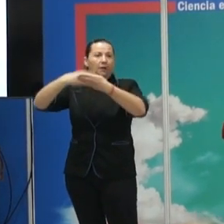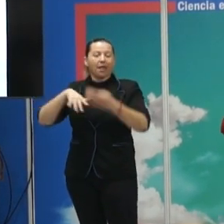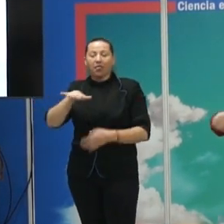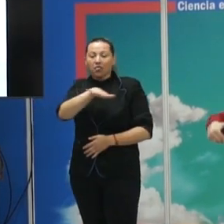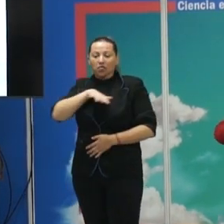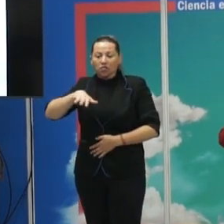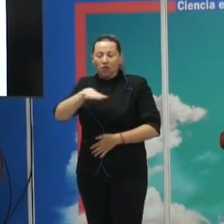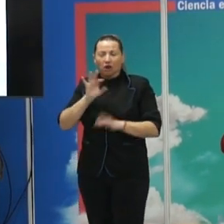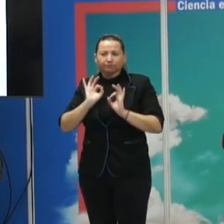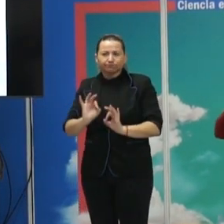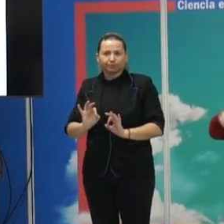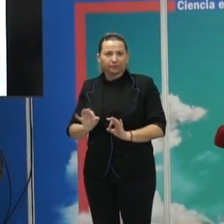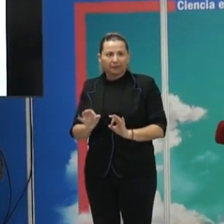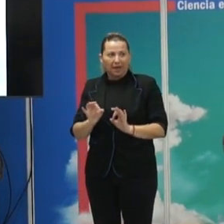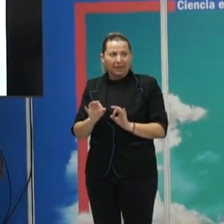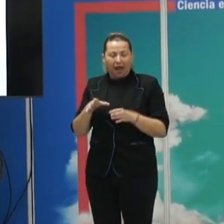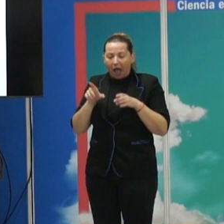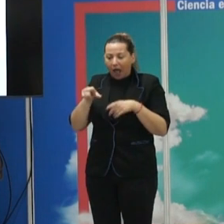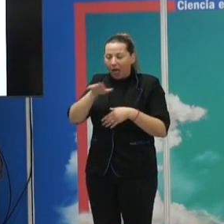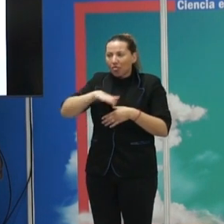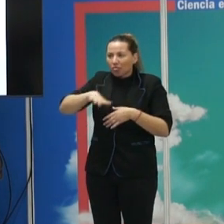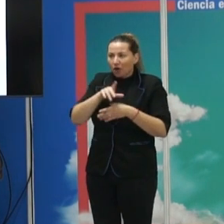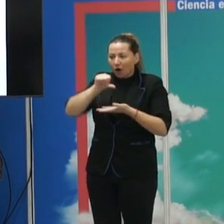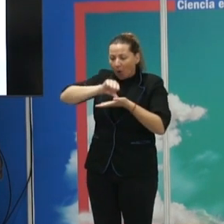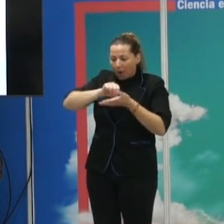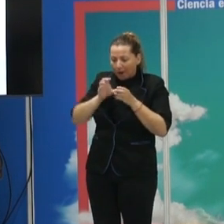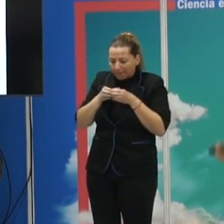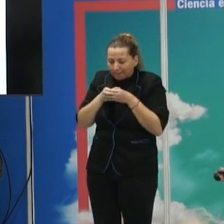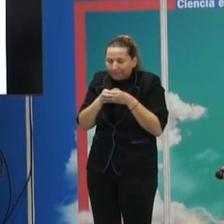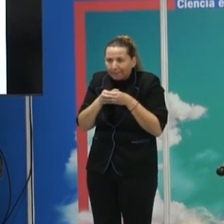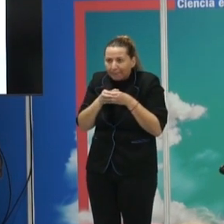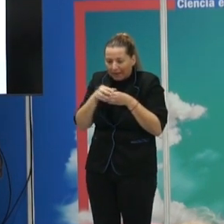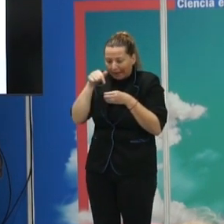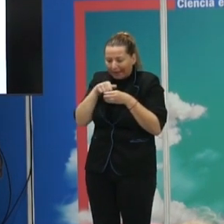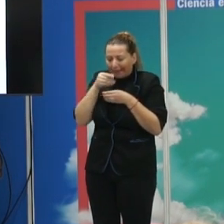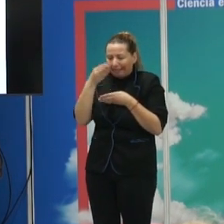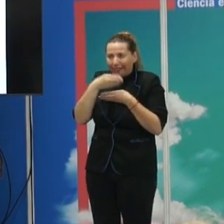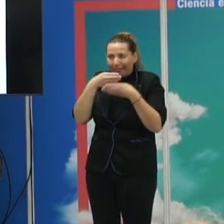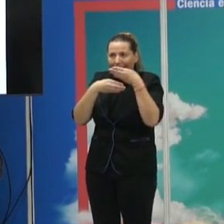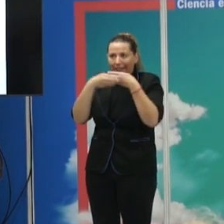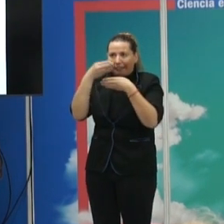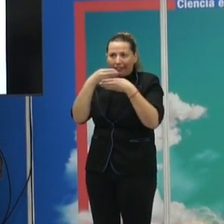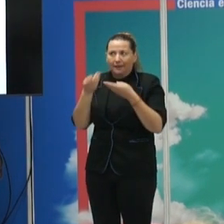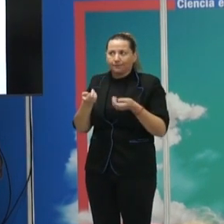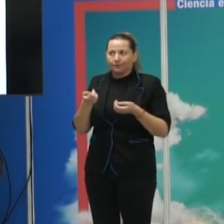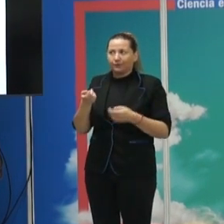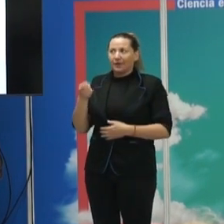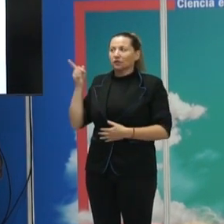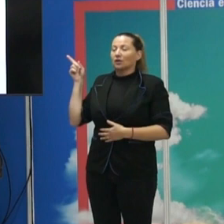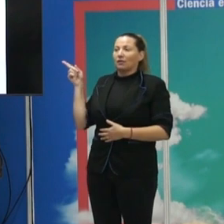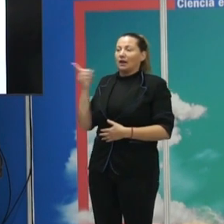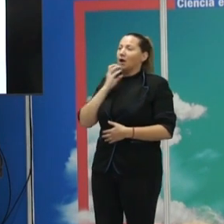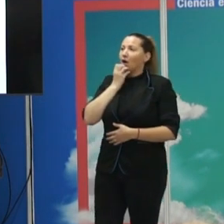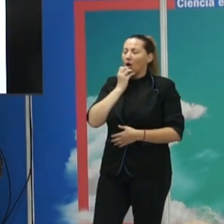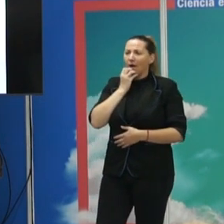concretas, de territorios muy pequeñitos, de la zona urbana. Y además no siempre se hizo. Entonces, ¿cómo demarcaban ellos la frontera?